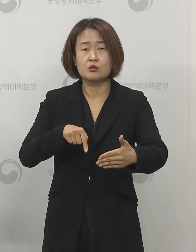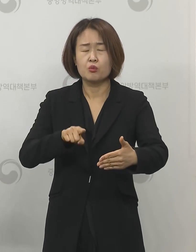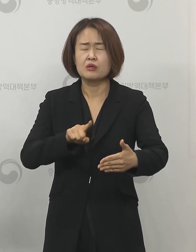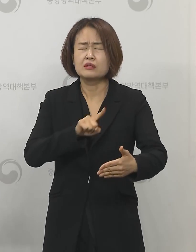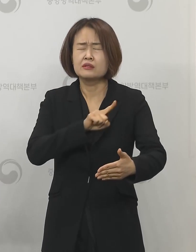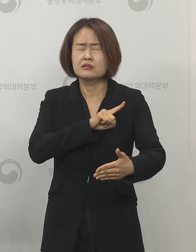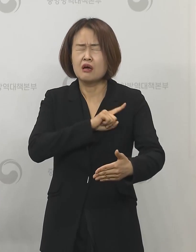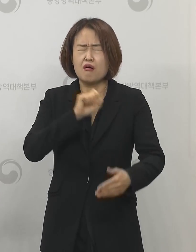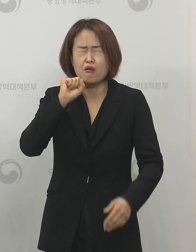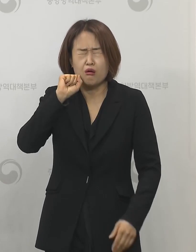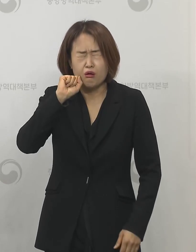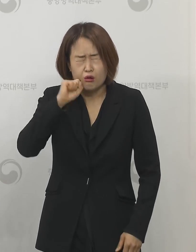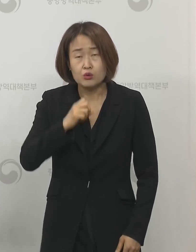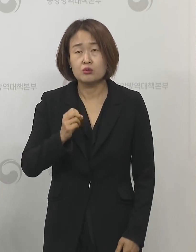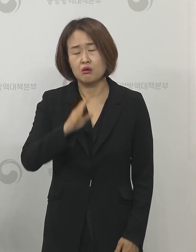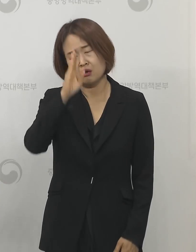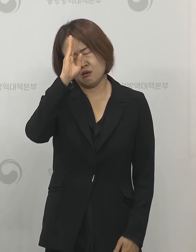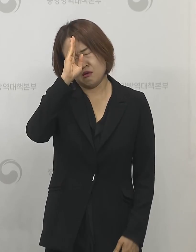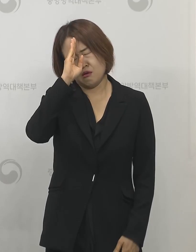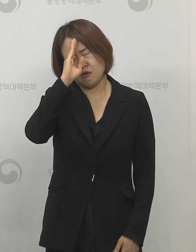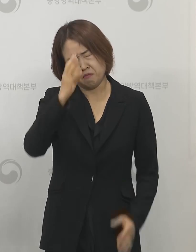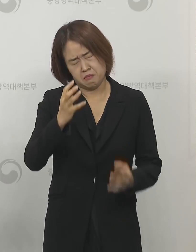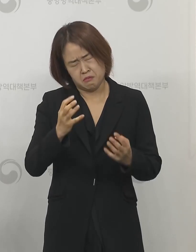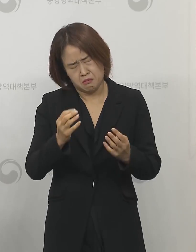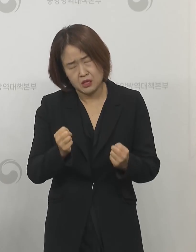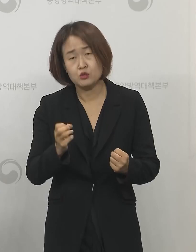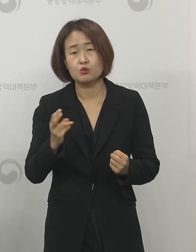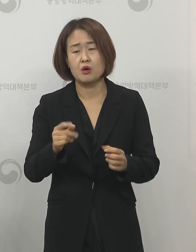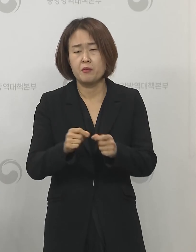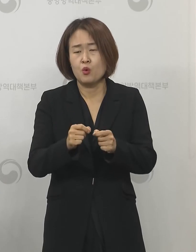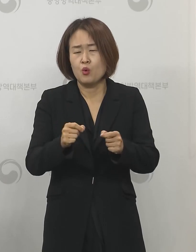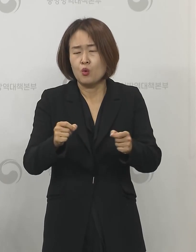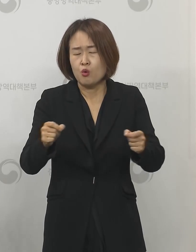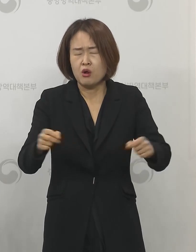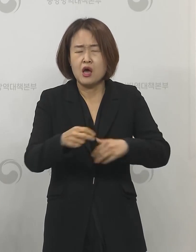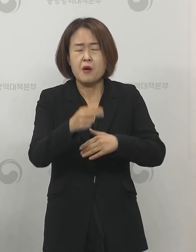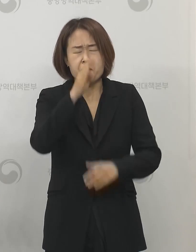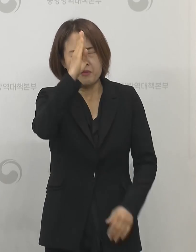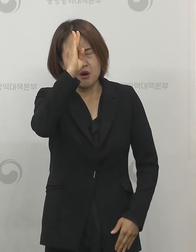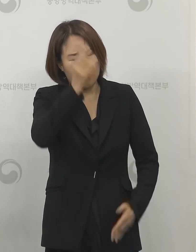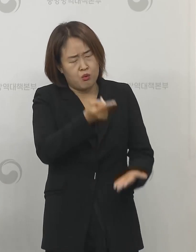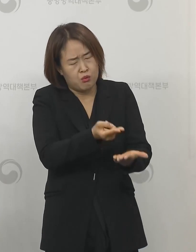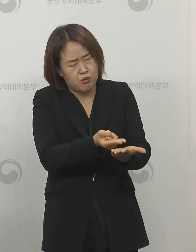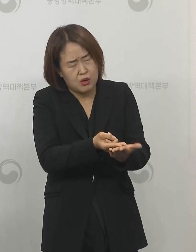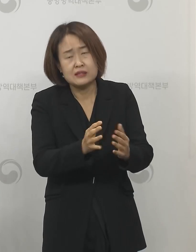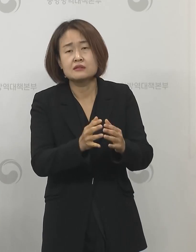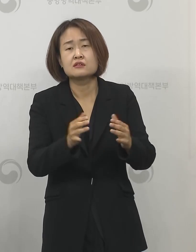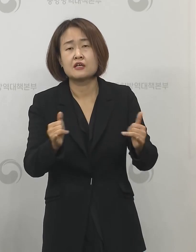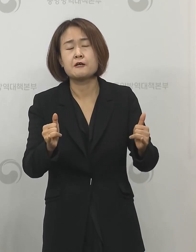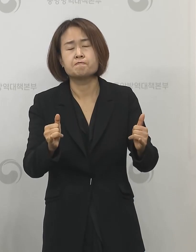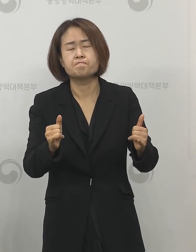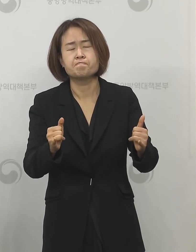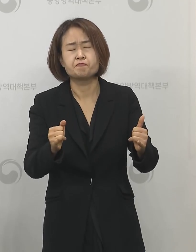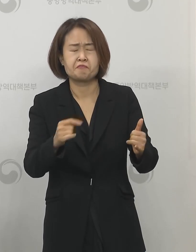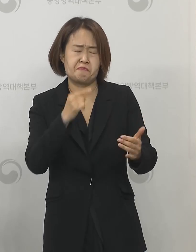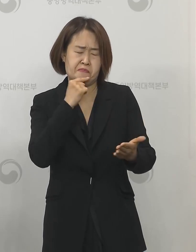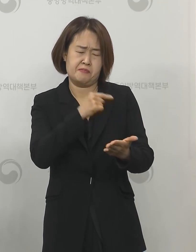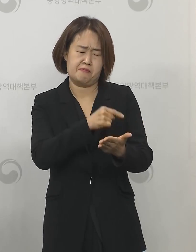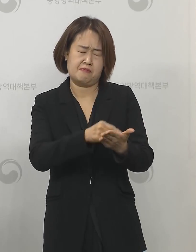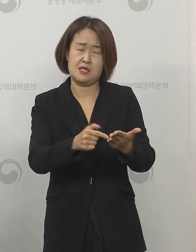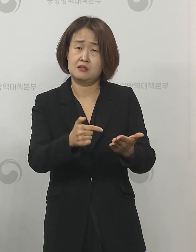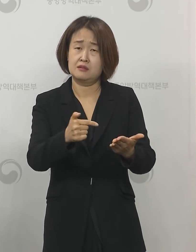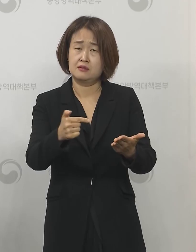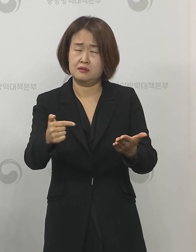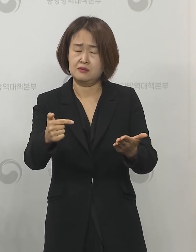어르신들 또 만성질환자들 또는 장기간 질병을 앓고 계시는 많은 분들께 가장 큰 피해로